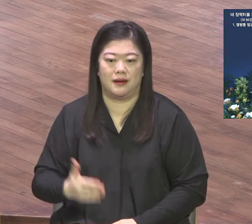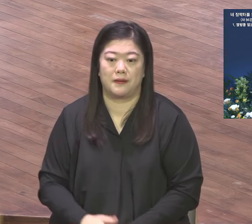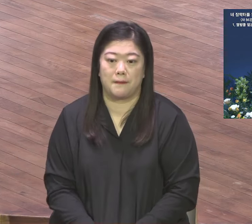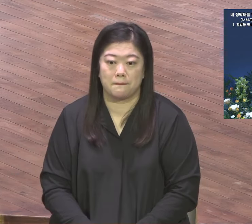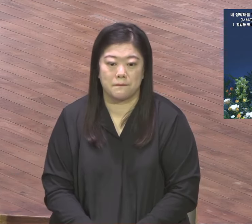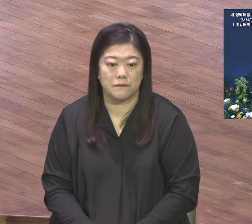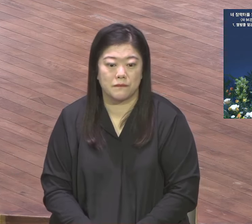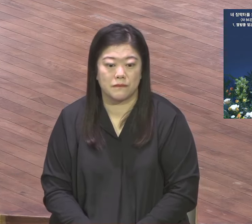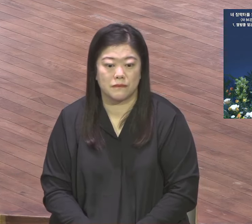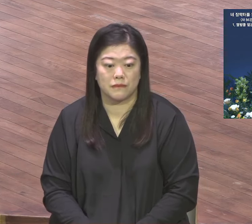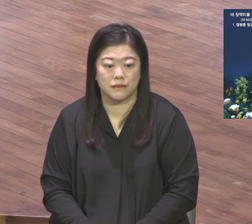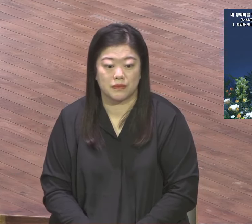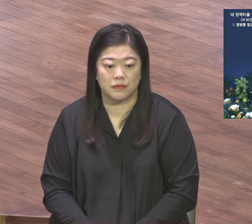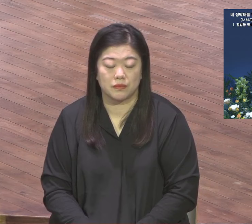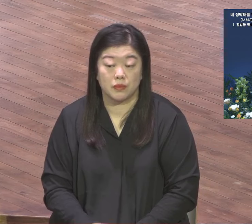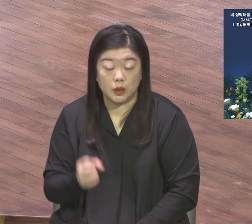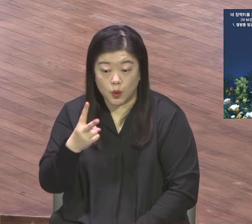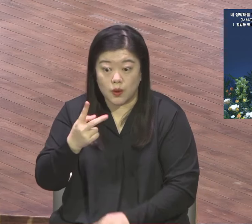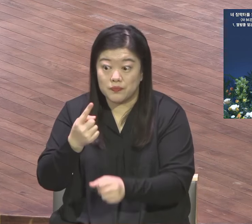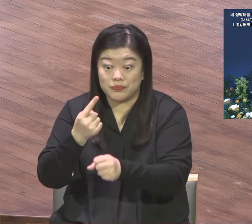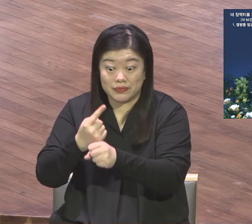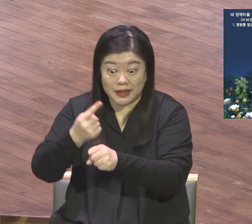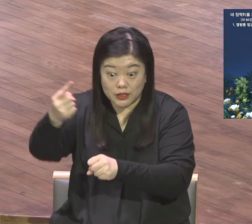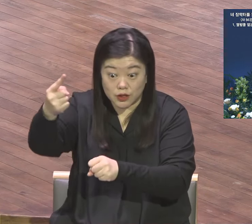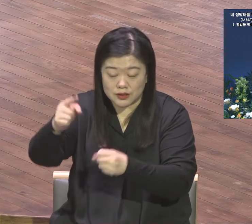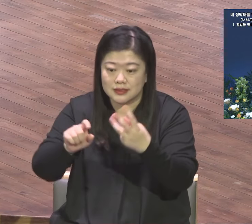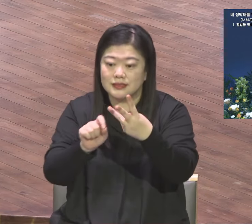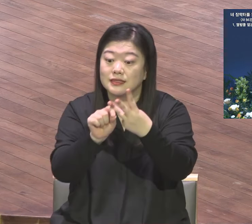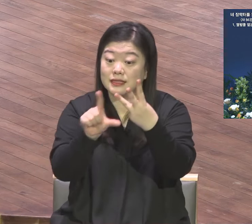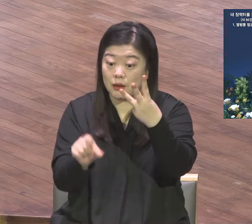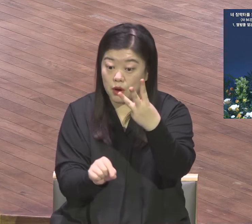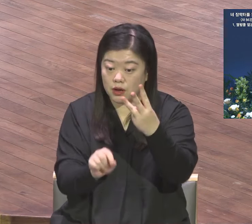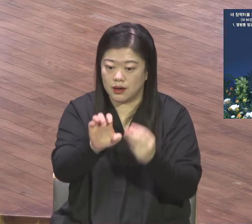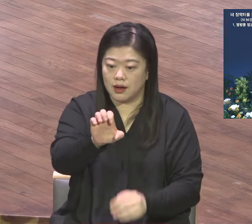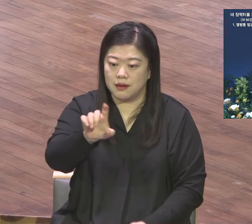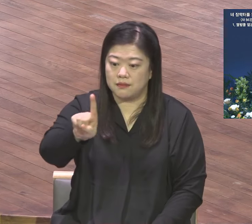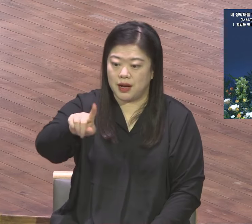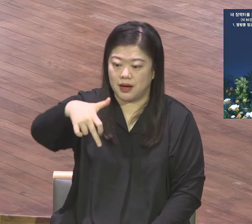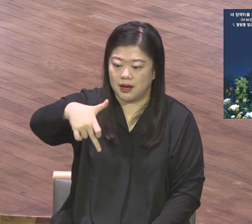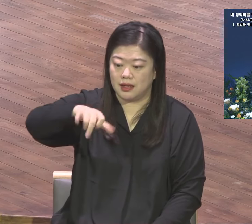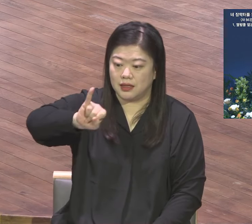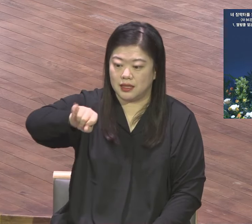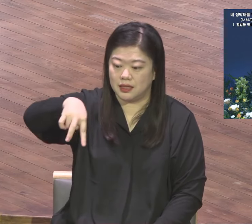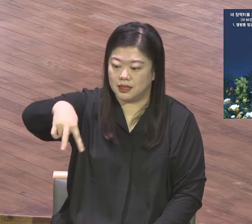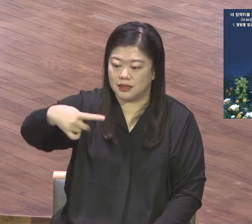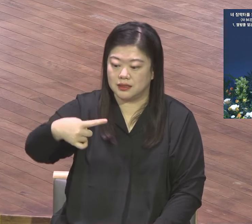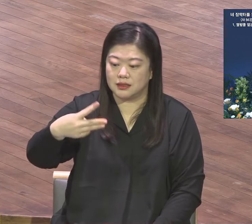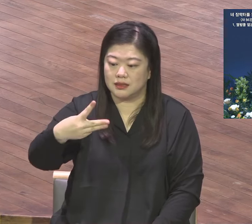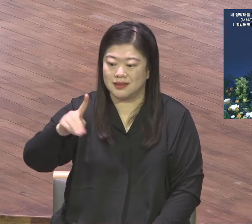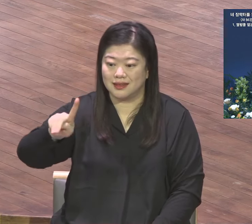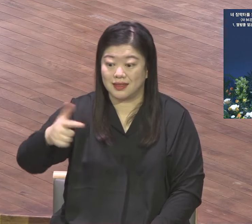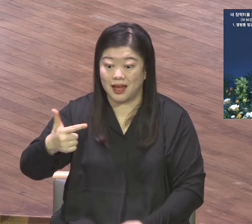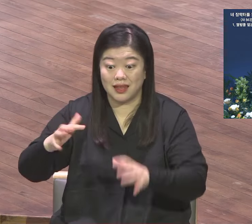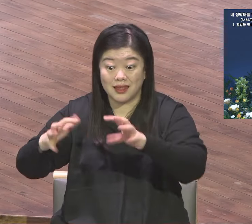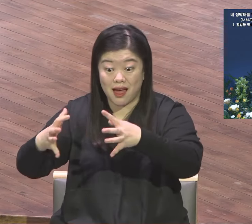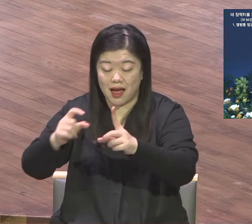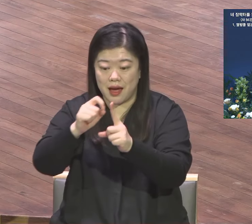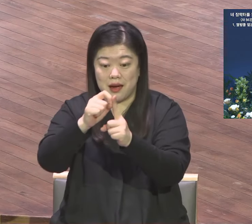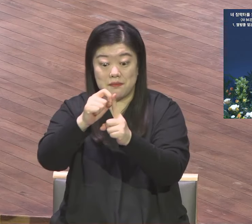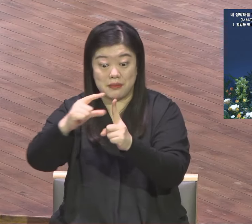그리고 3월에 진행되는 박시단 전도 캠프를 통해 237 성교 망대가 새롭게 세워지는 성교의 장막 틀을